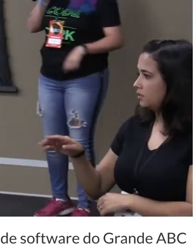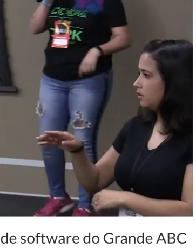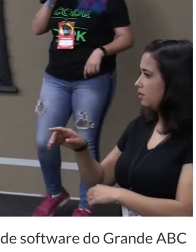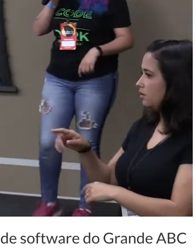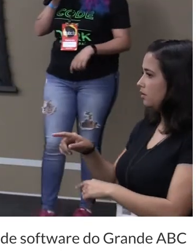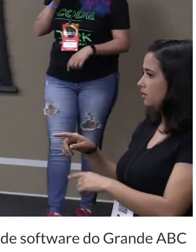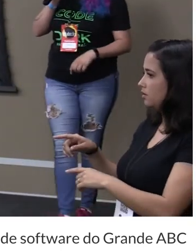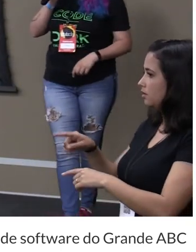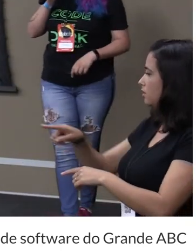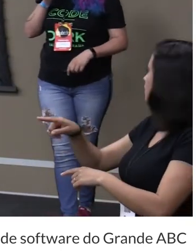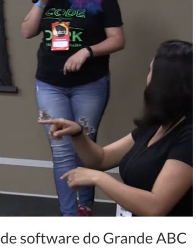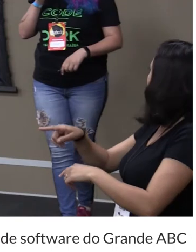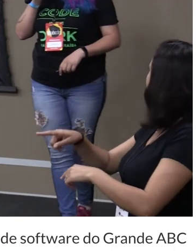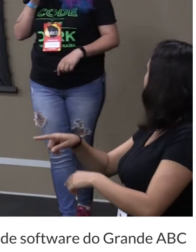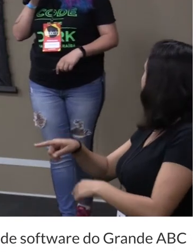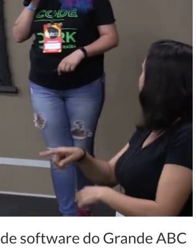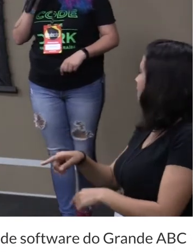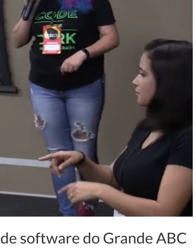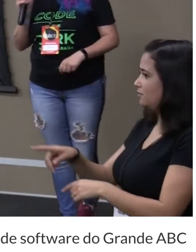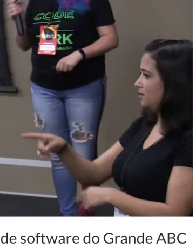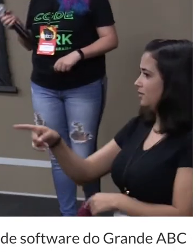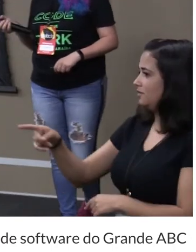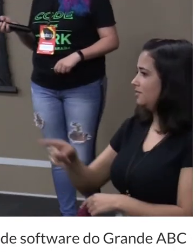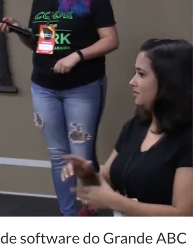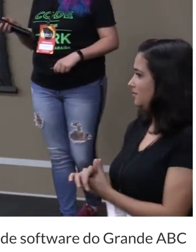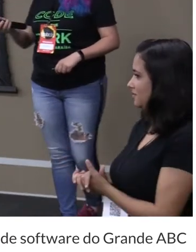DM me dar um grito que eu ajudo